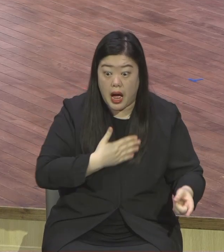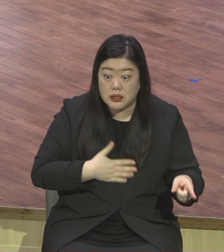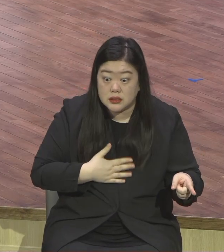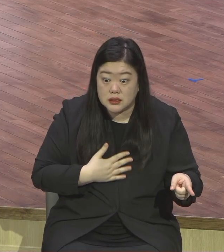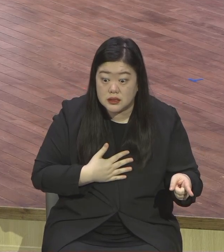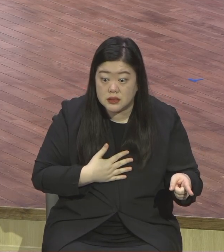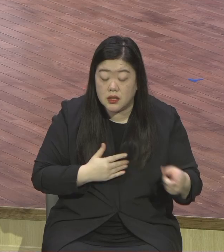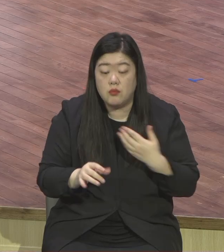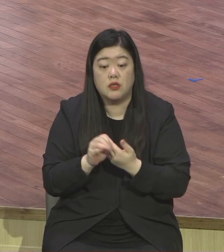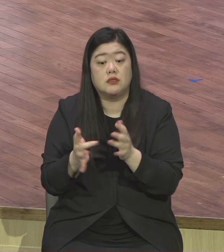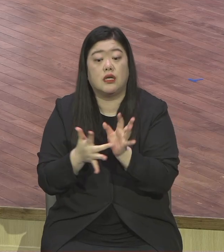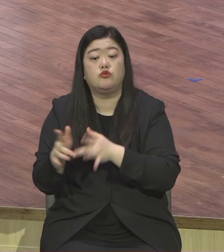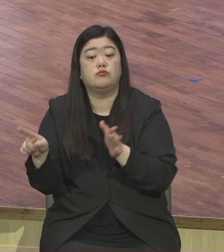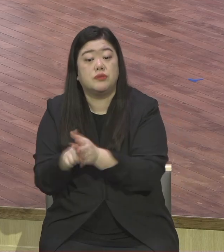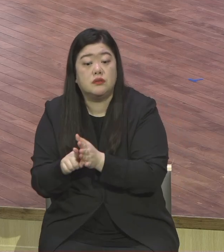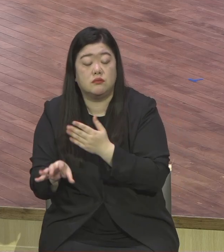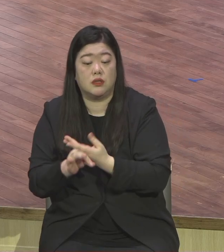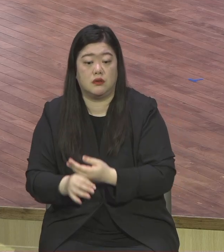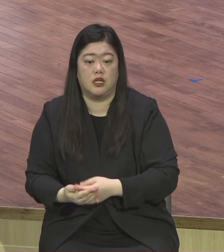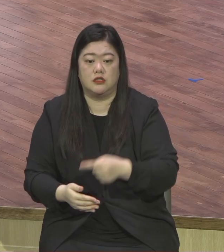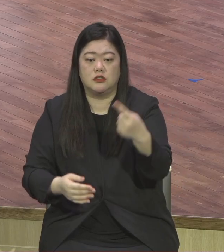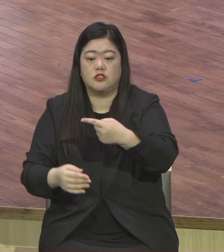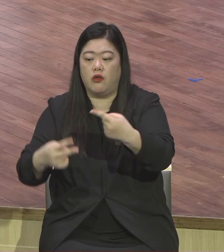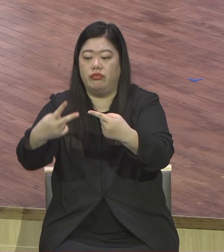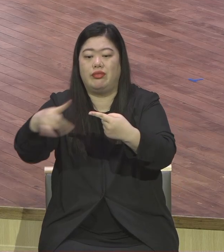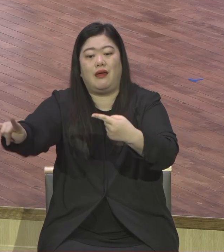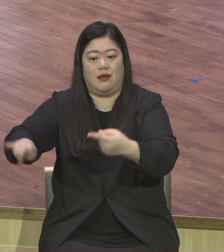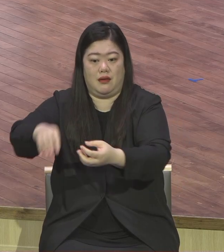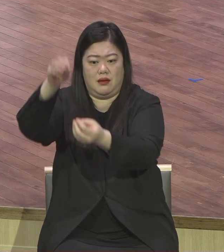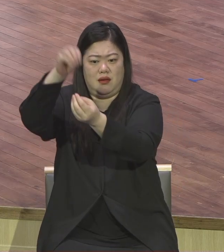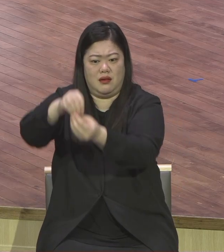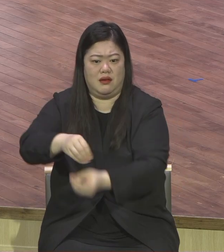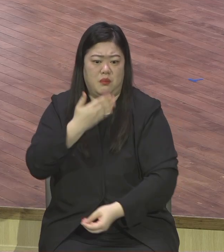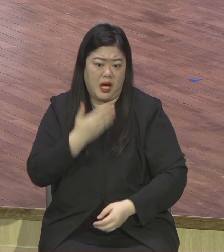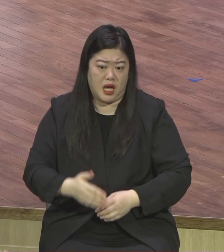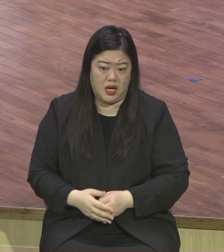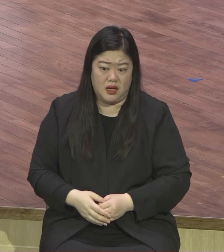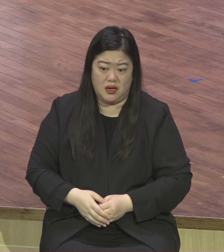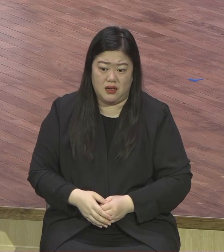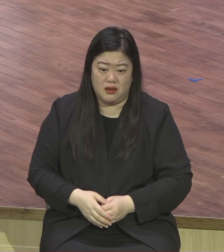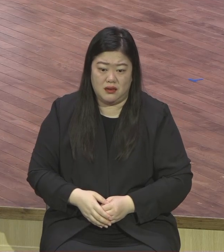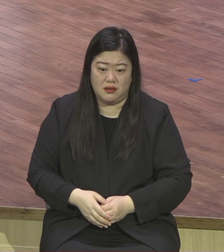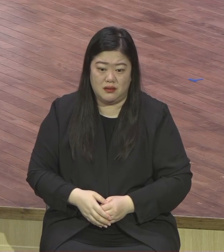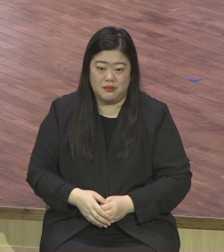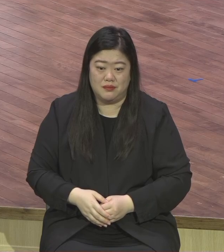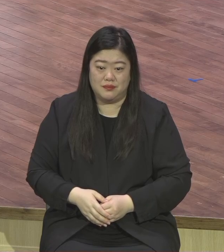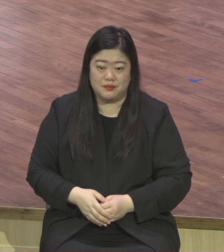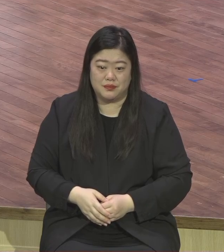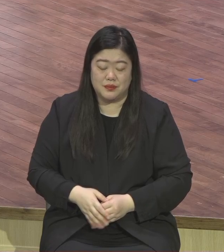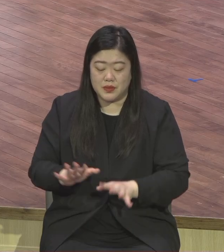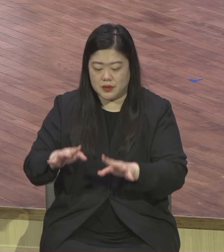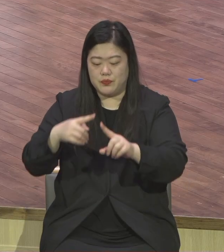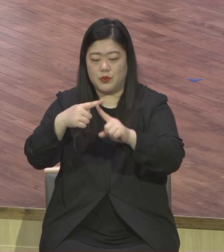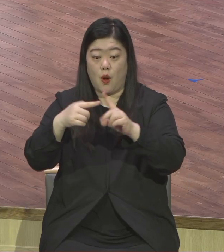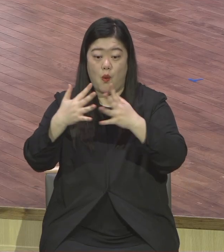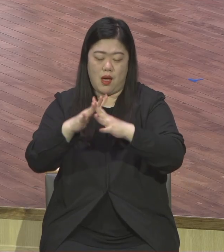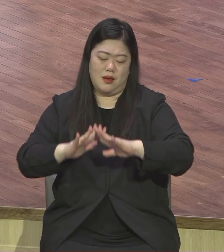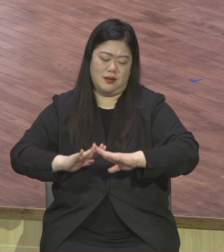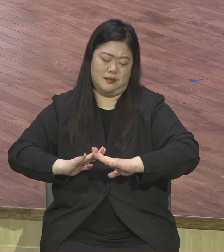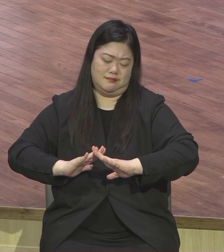본당 헌당을 위해서 작정헌금 1구자 먼저 드리기로 퍼스트 무브 운동이 목포 1만 구자를